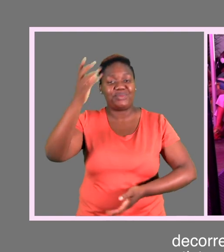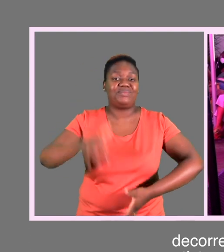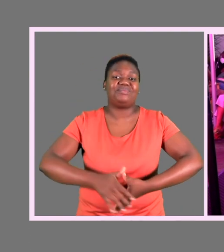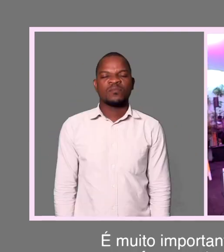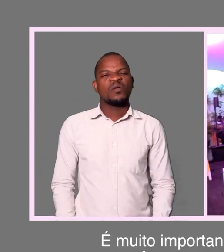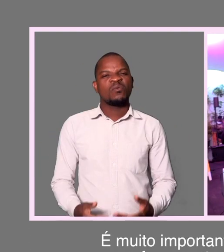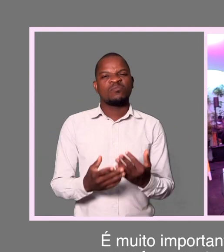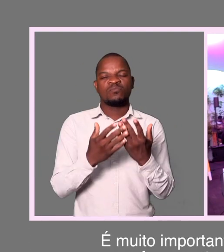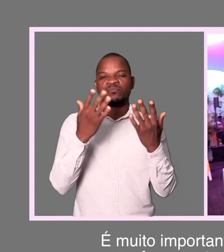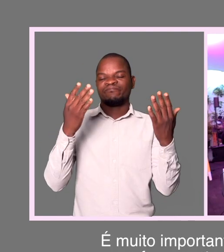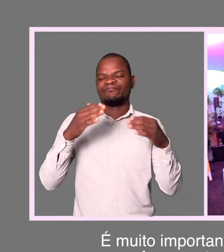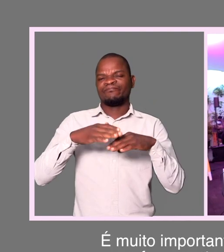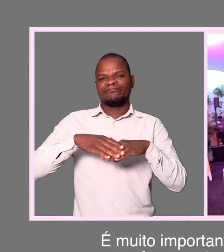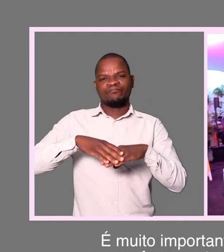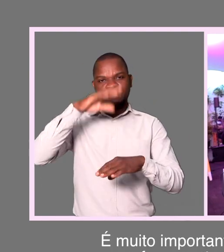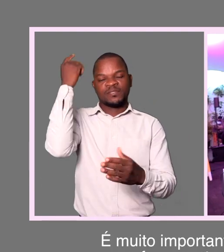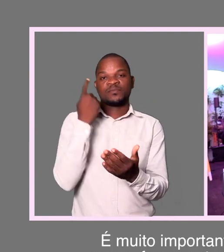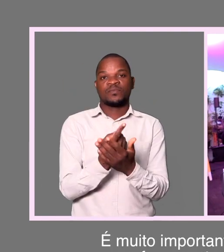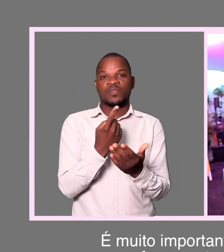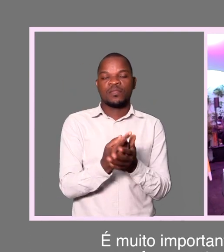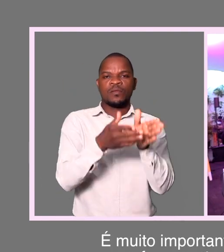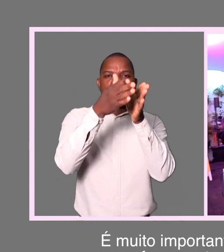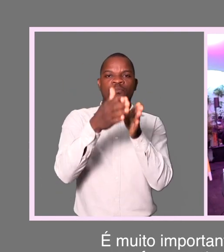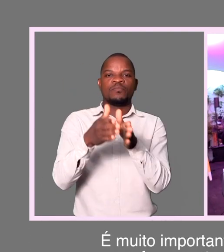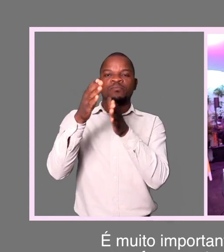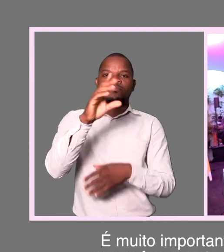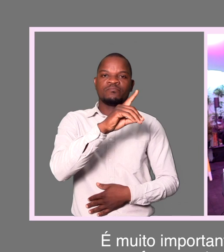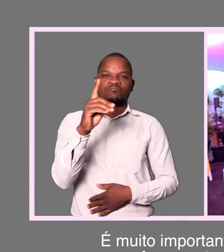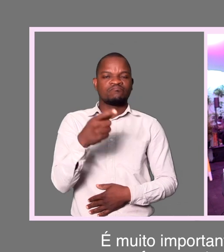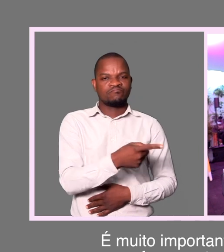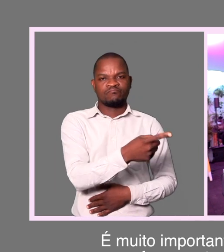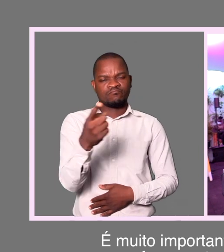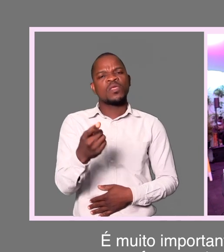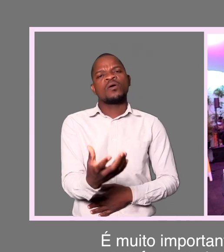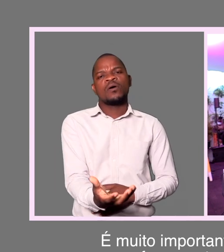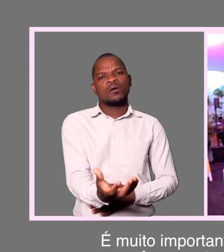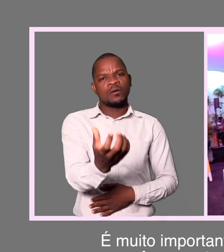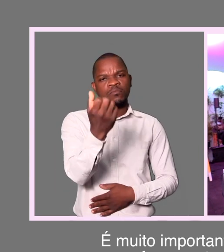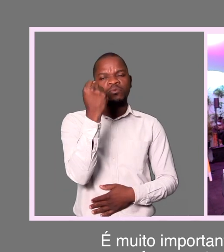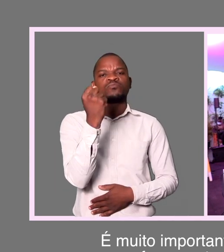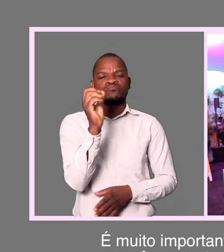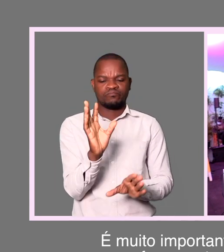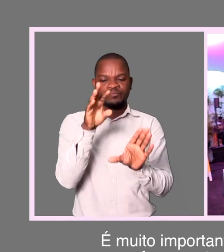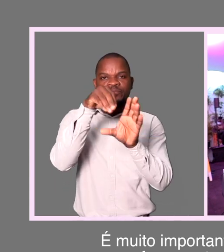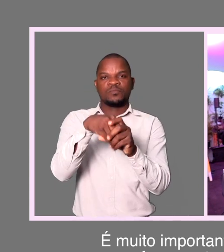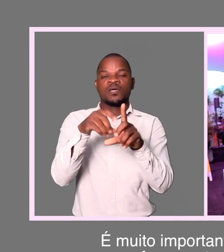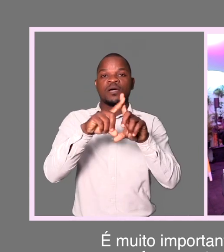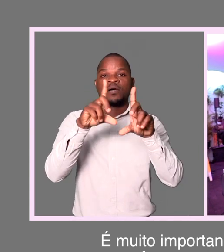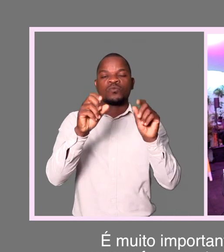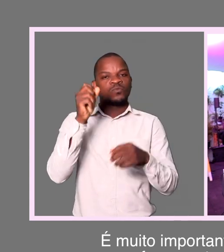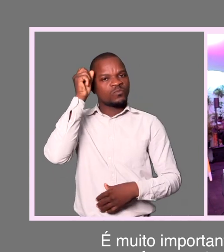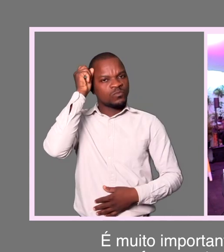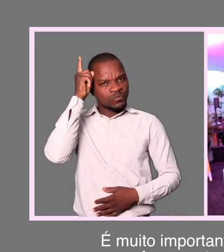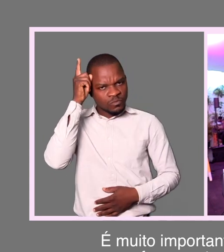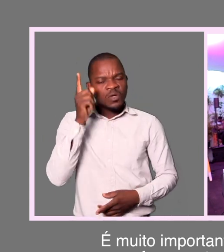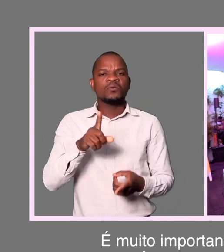deficiência. É muito importante que a pessoa com deficiência também possa fazer parte da cultura,